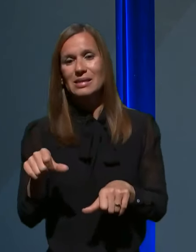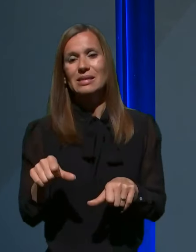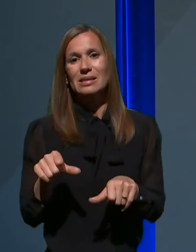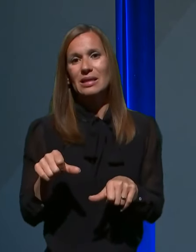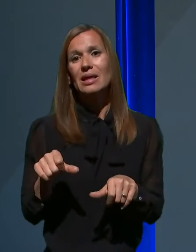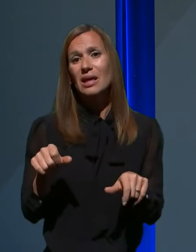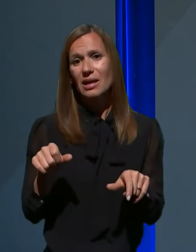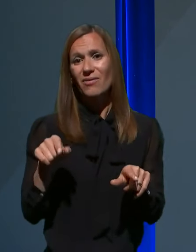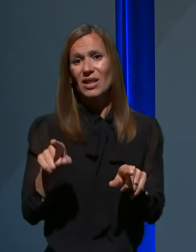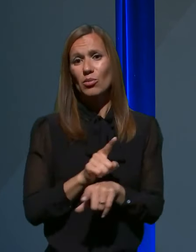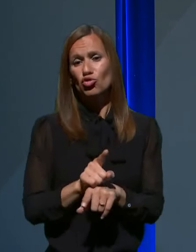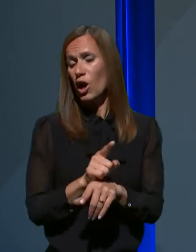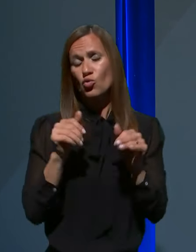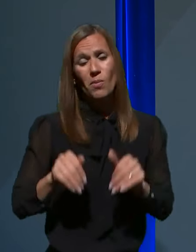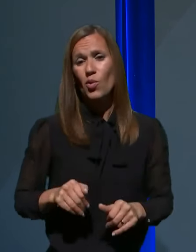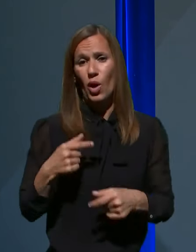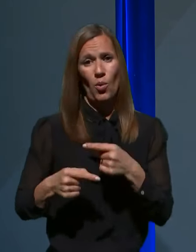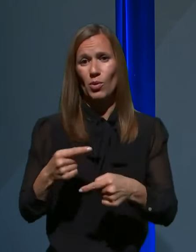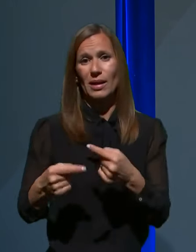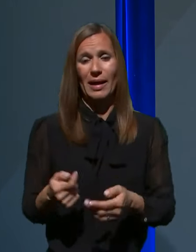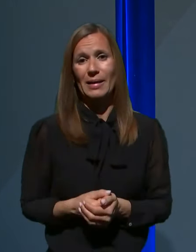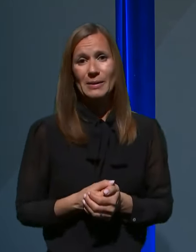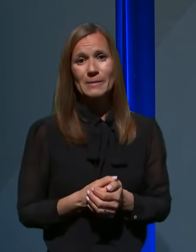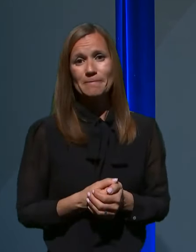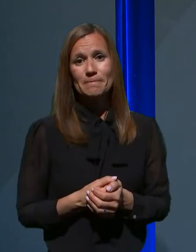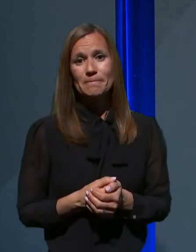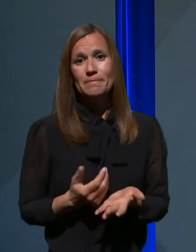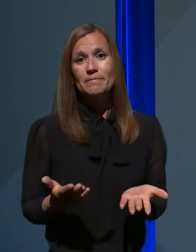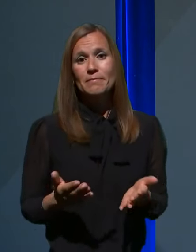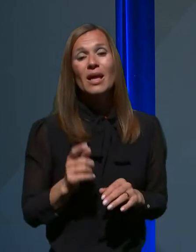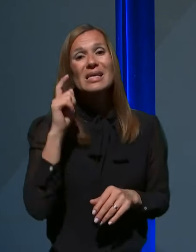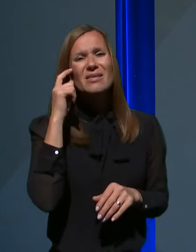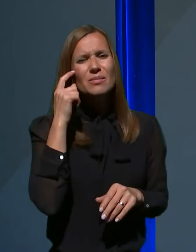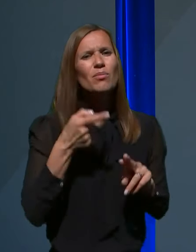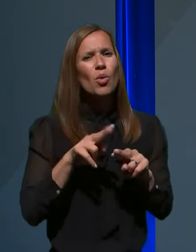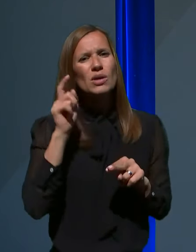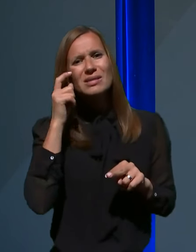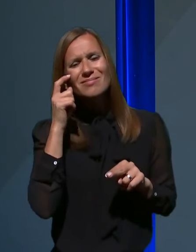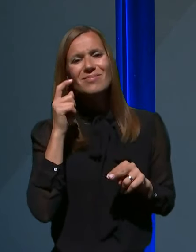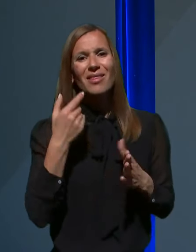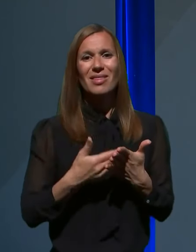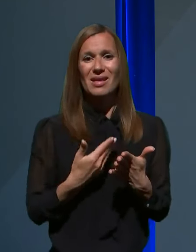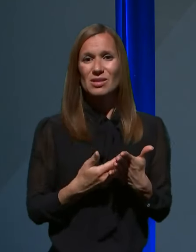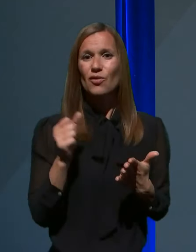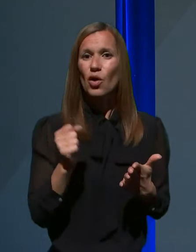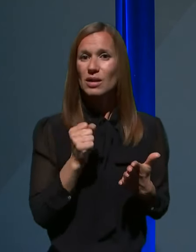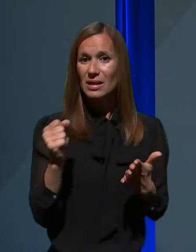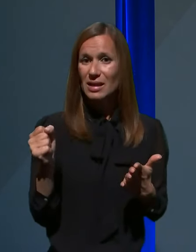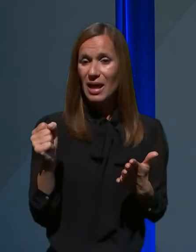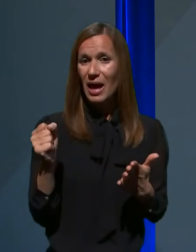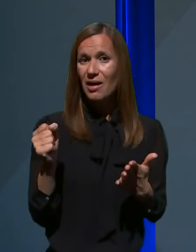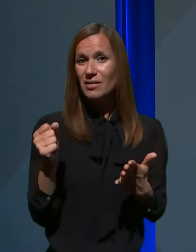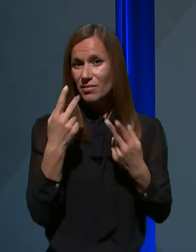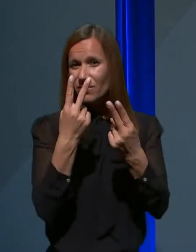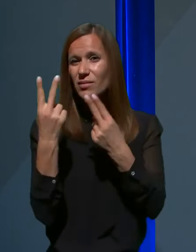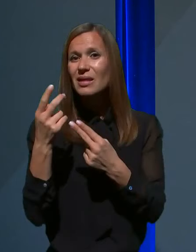času morajo potekati. Namreč, zaskrbljajoče je bilo dejstvo iz terena, strani naših